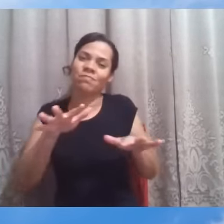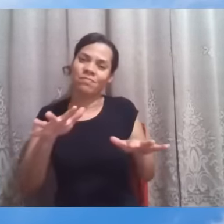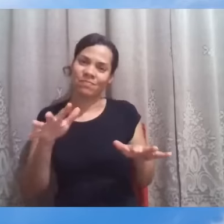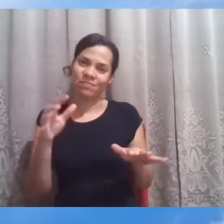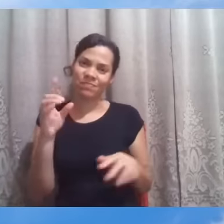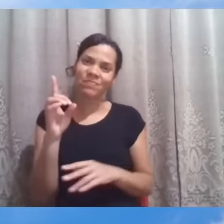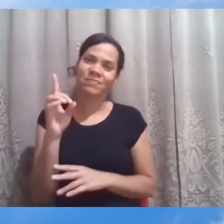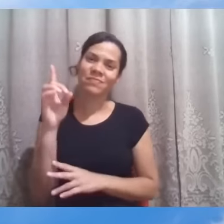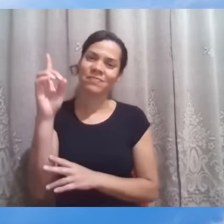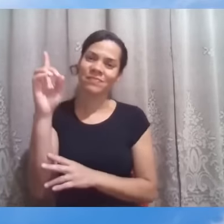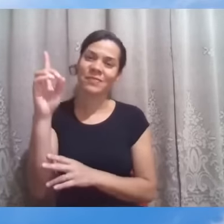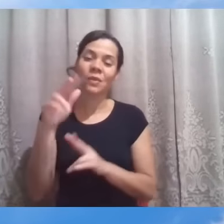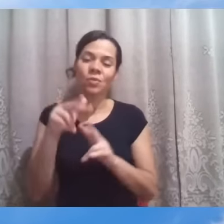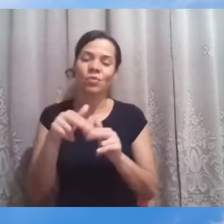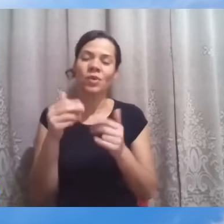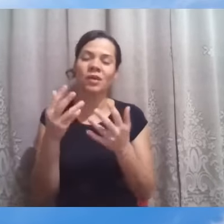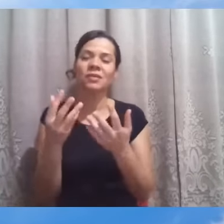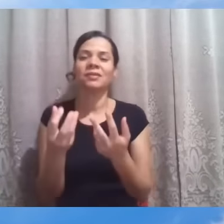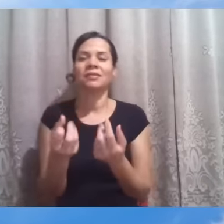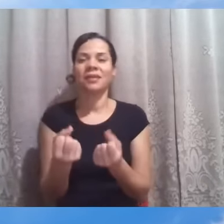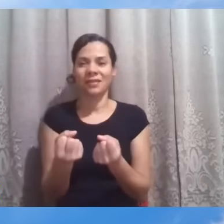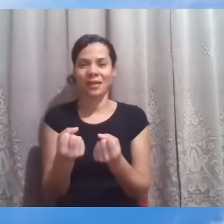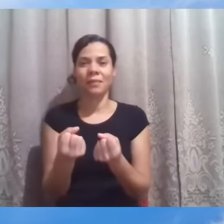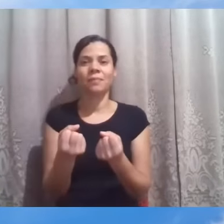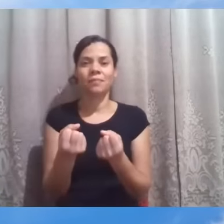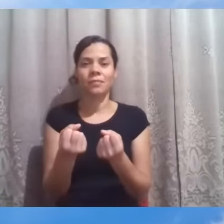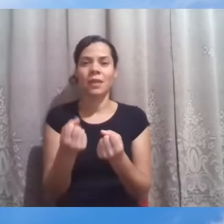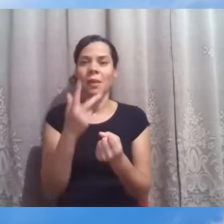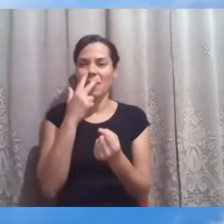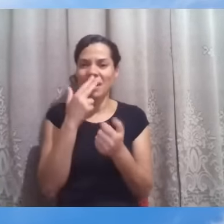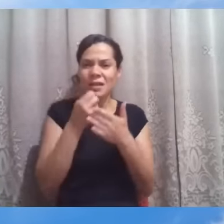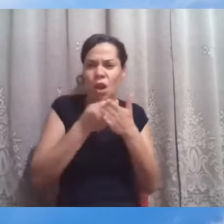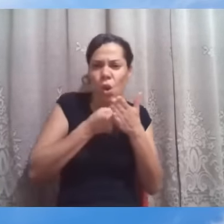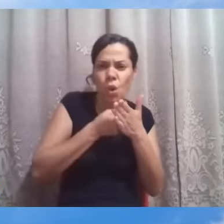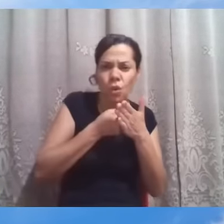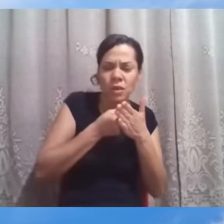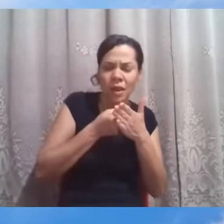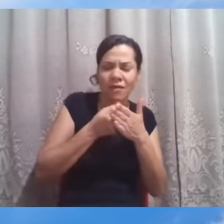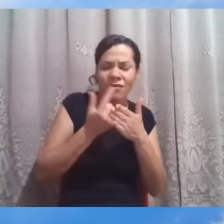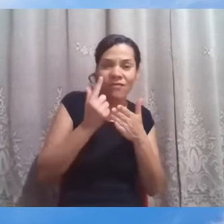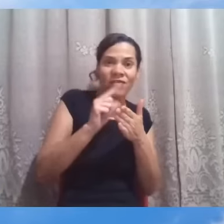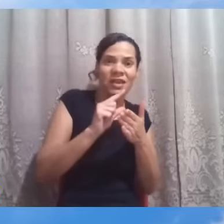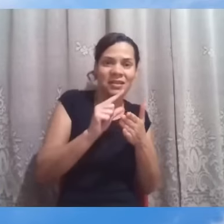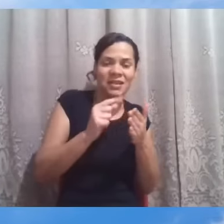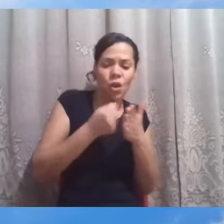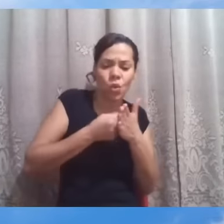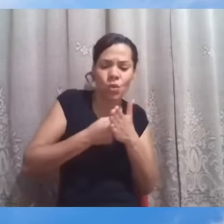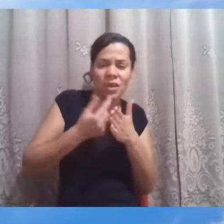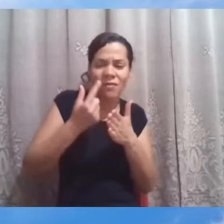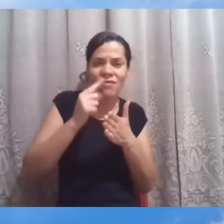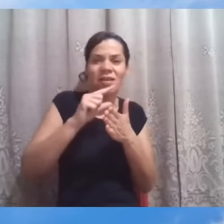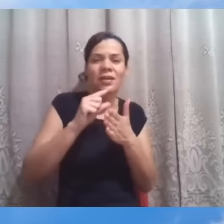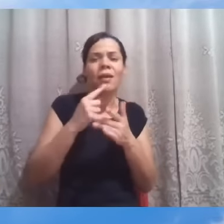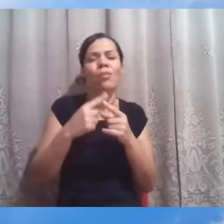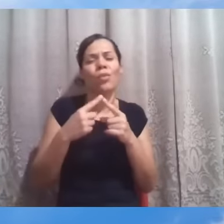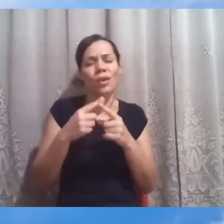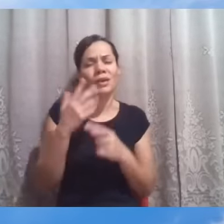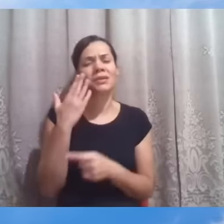Por isso que ele vai permitindo. De uma luta, a gente passar a outras lutas, porque que ele sabe que o nosso coração pode dar mais.